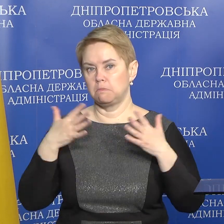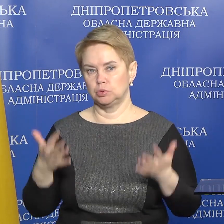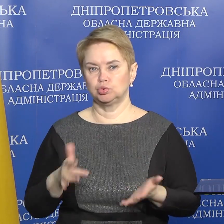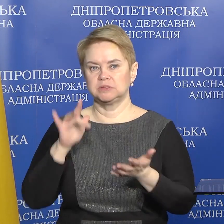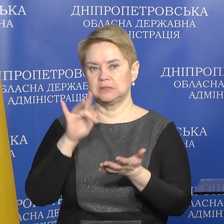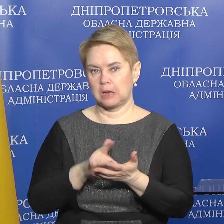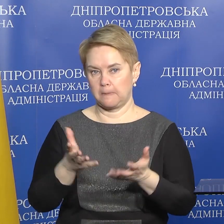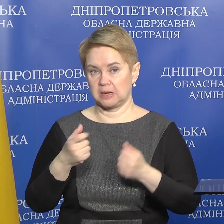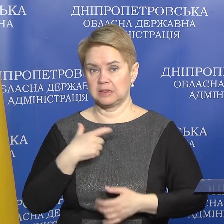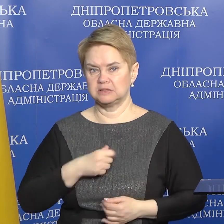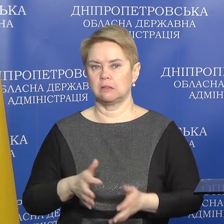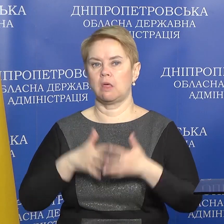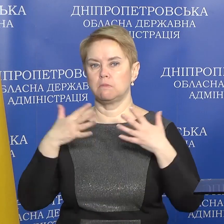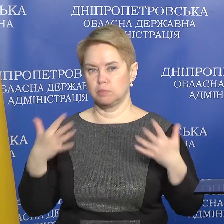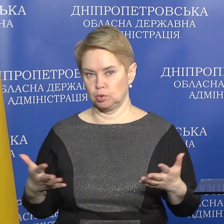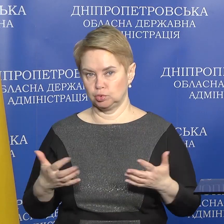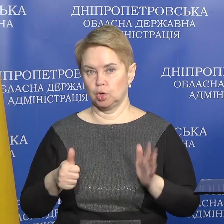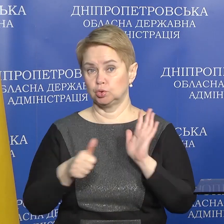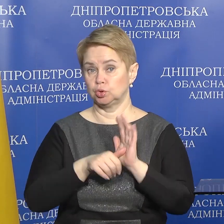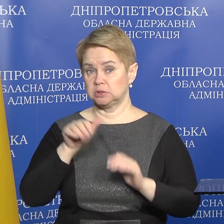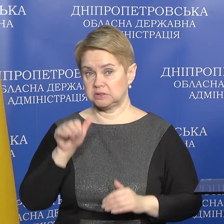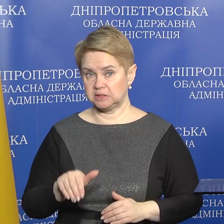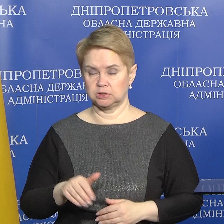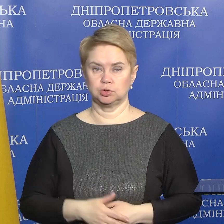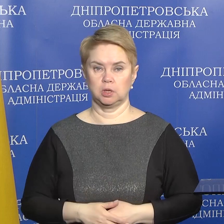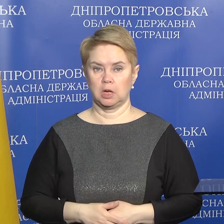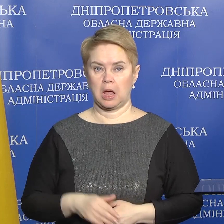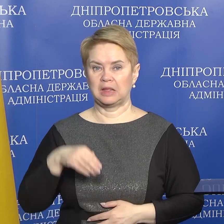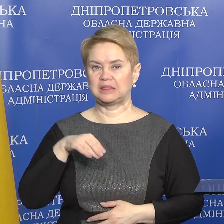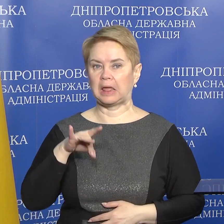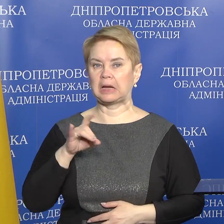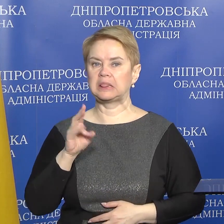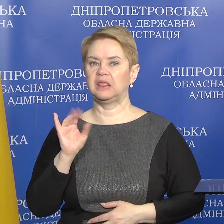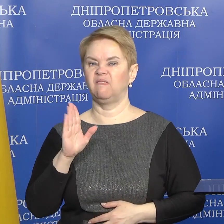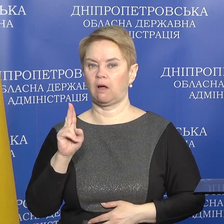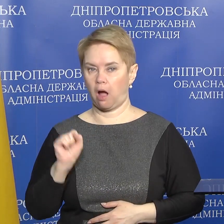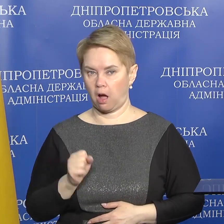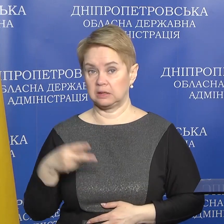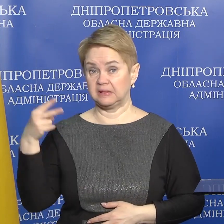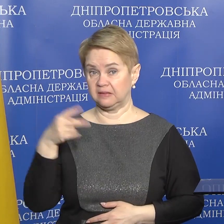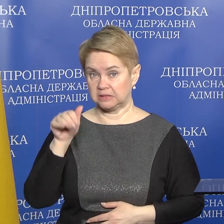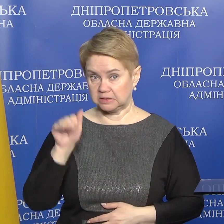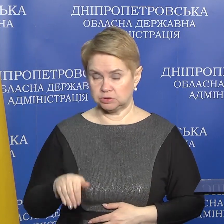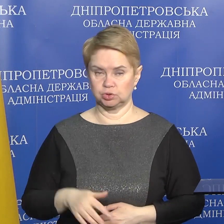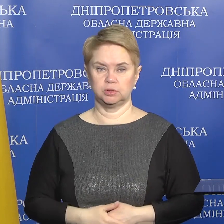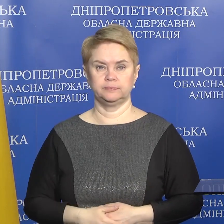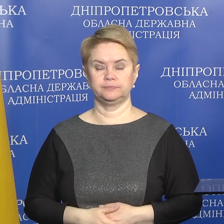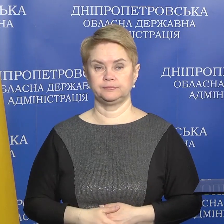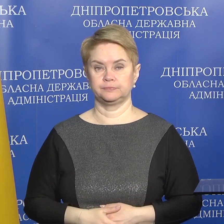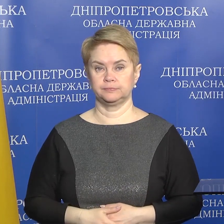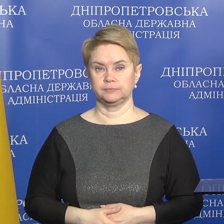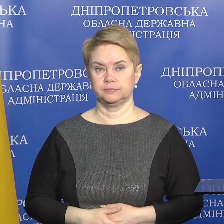центральне, прийняло на себе найбільше, понад 6 тисяч. А от місто Тернівка, там близько 2 тисяч. Тобто,